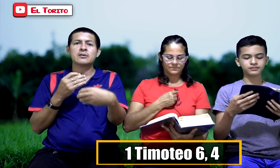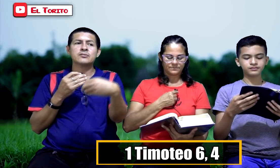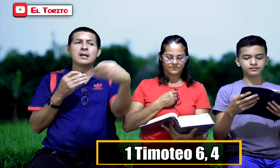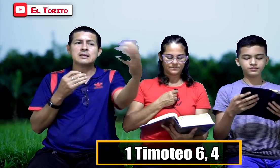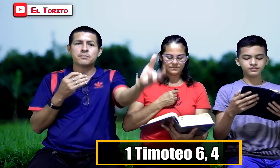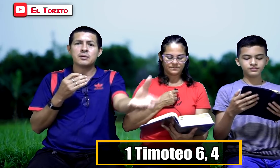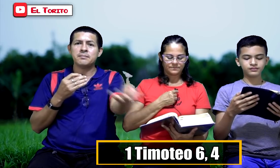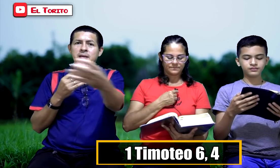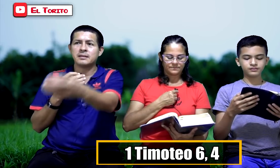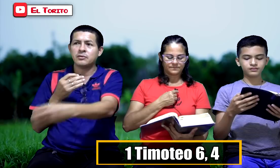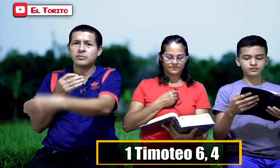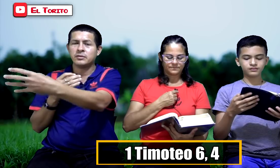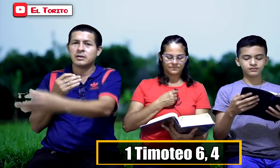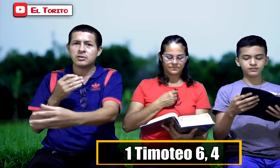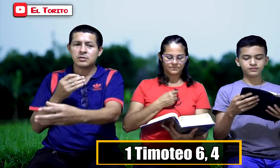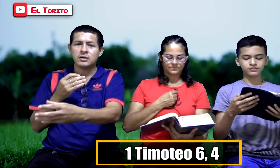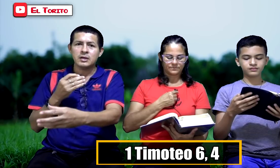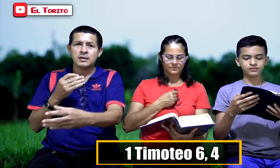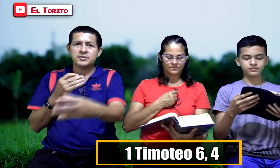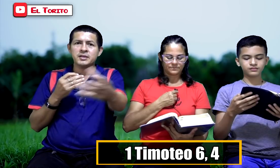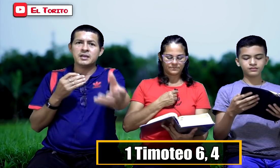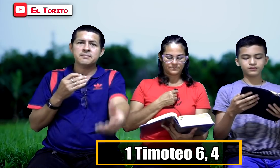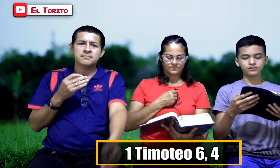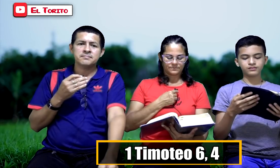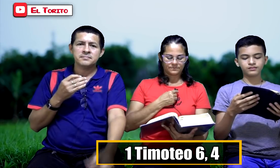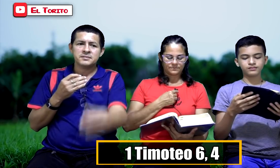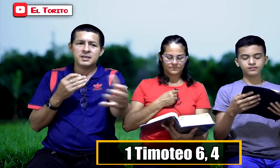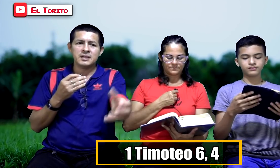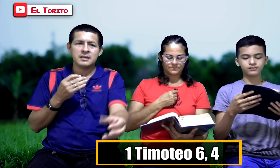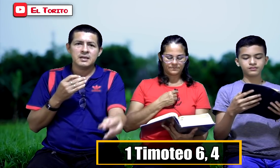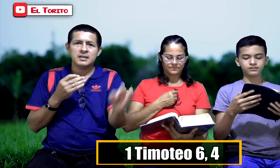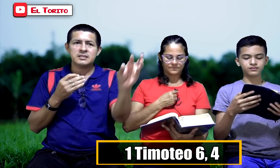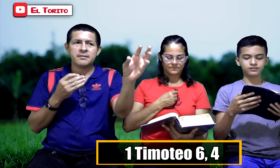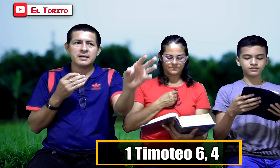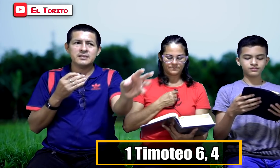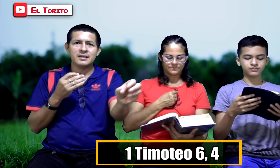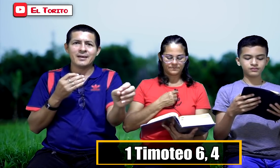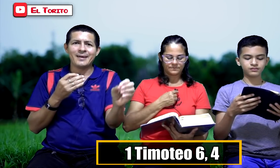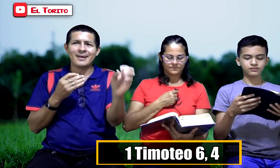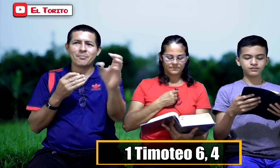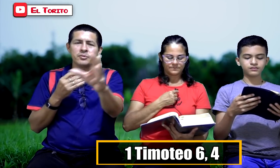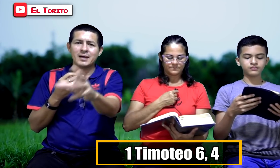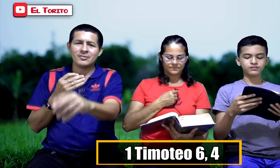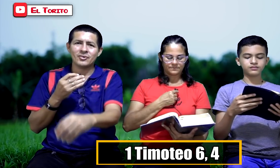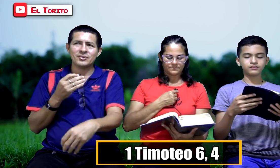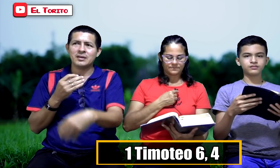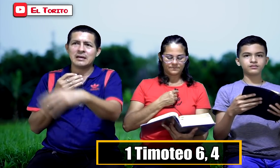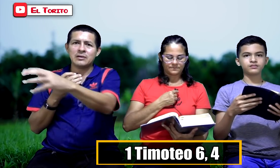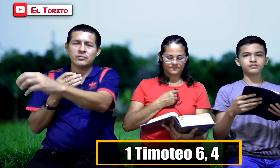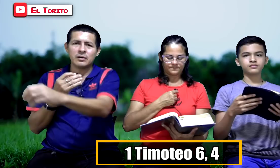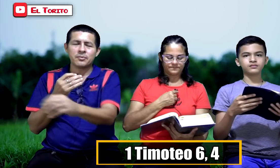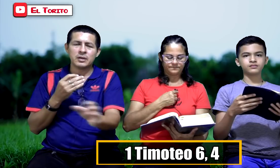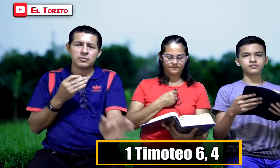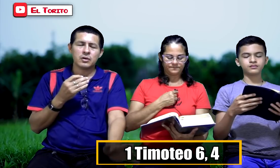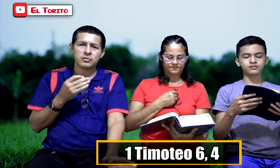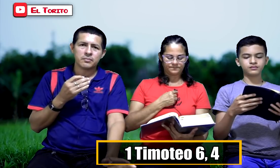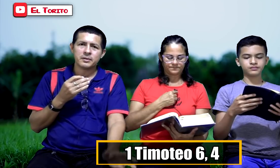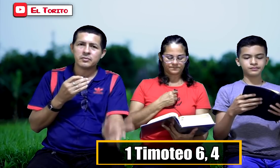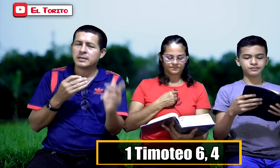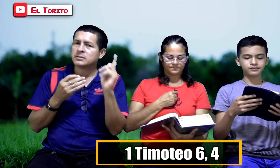encontrar las polémicas del uno y del otro, siguen, siguen y se van allí apoyando, sí, al uno apoyando al otro, pero no han